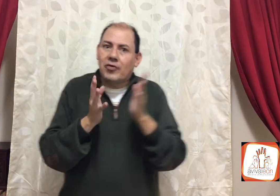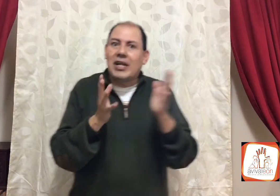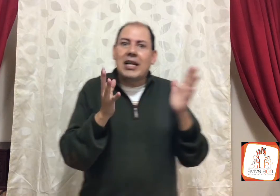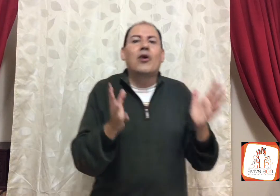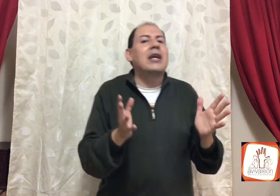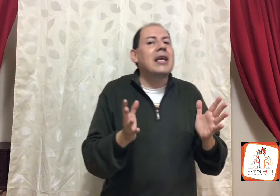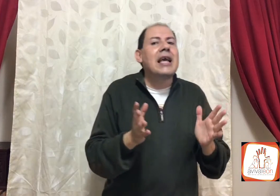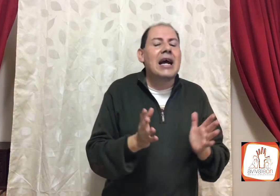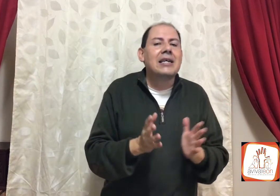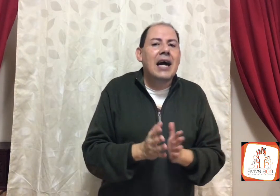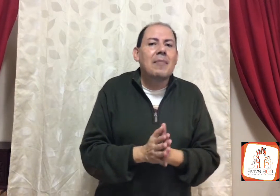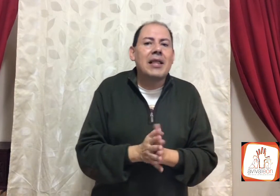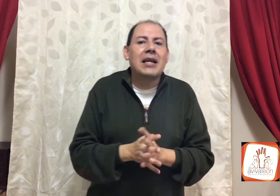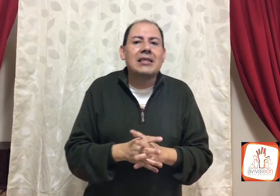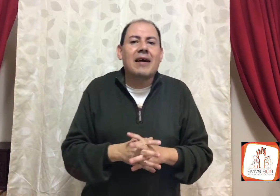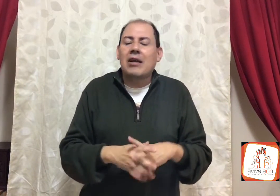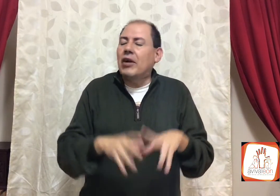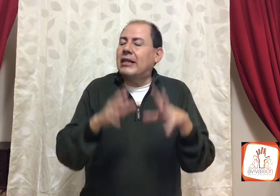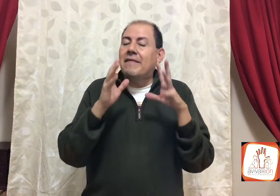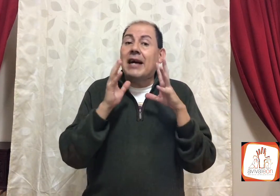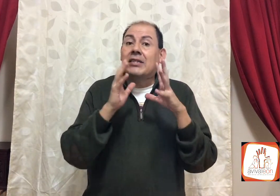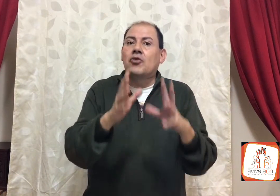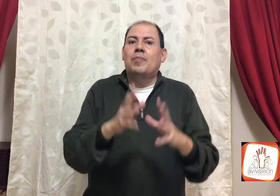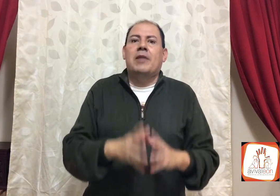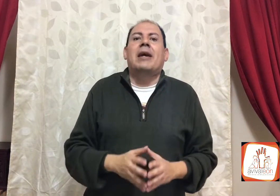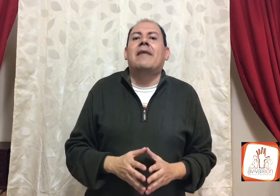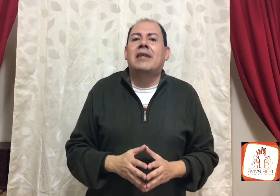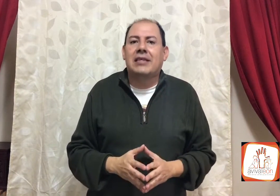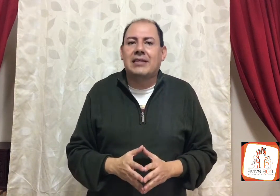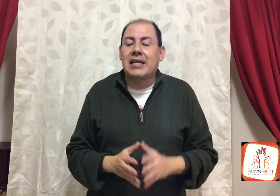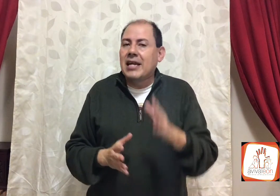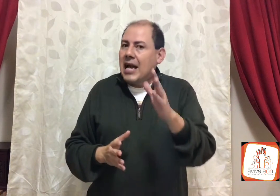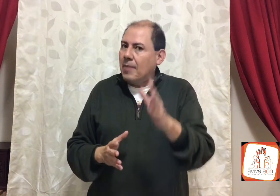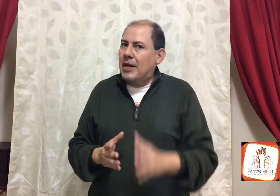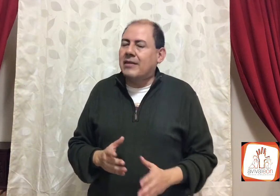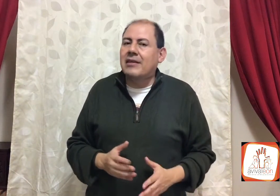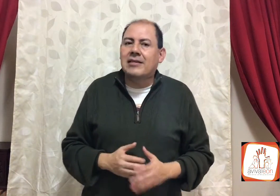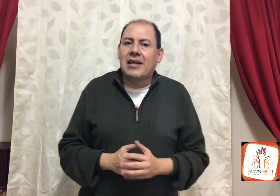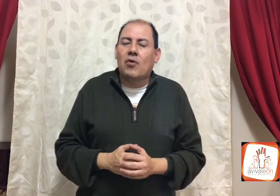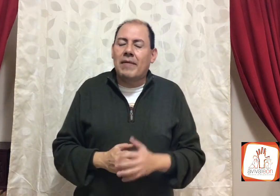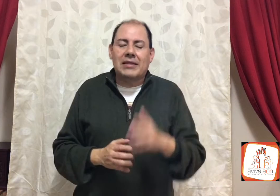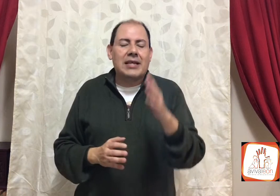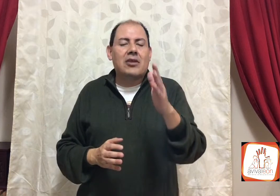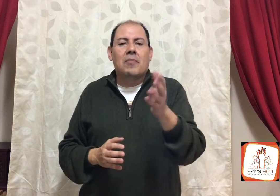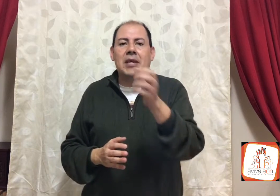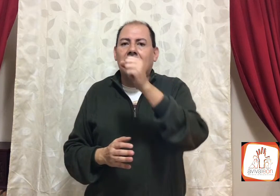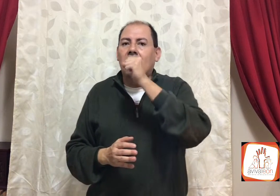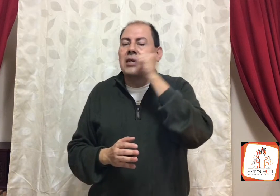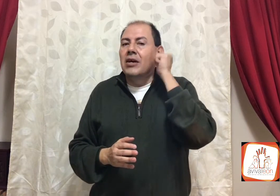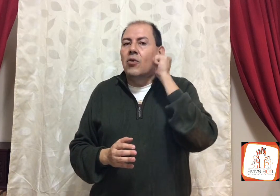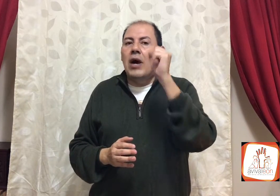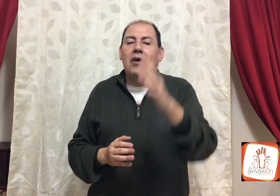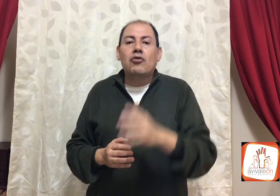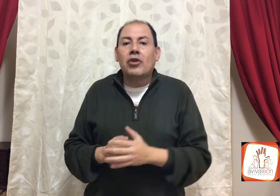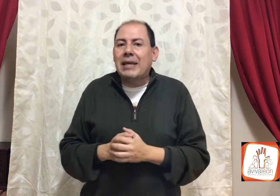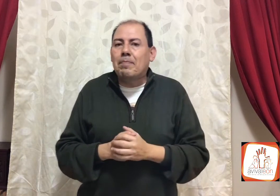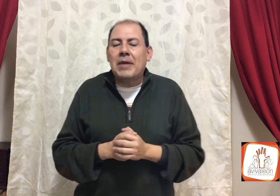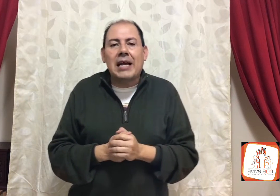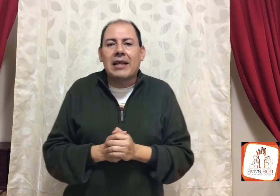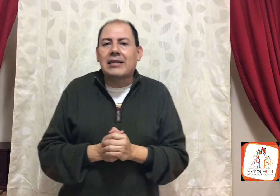trilogía, Amada Iglesia de Adaléon, que te va a súper mega bendecir. A partir de este jueves y el domingo, wow, no te pierdas